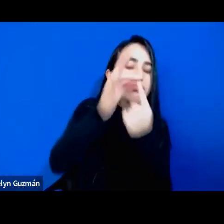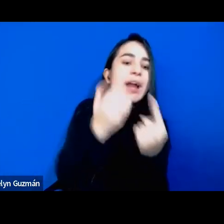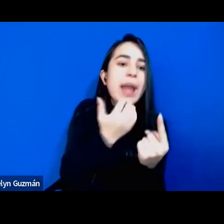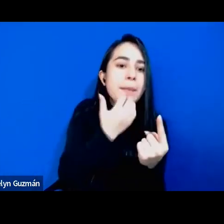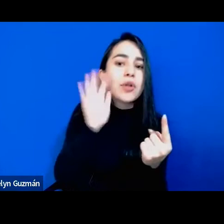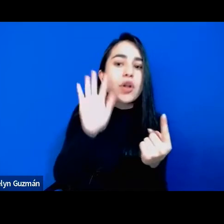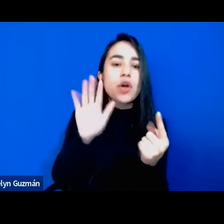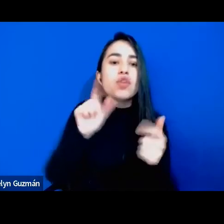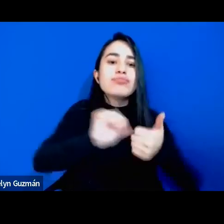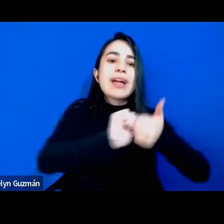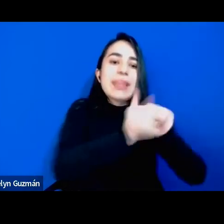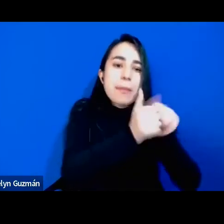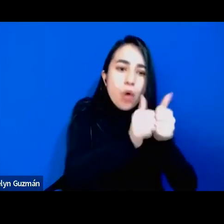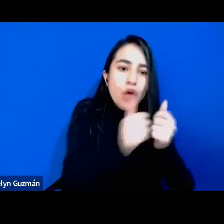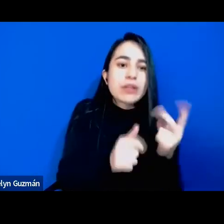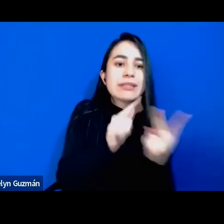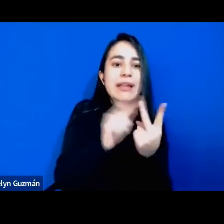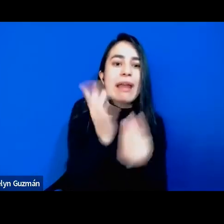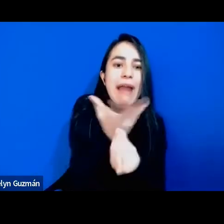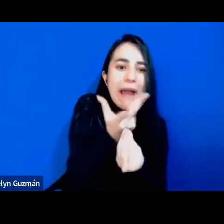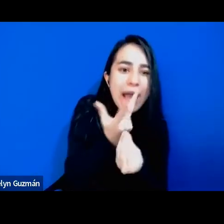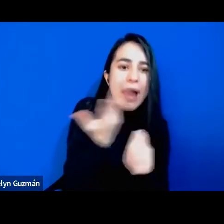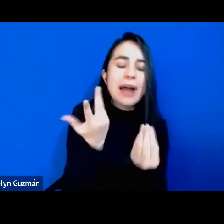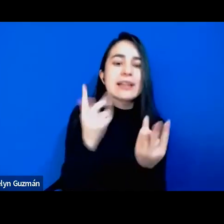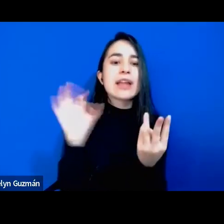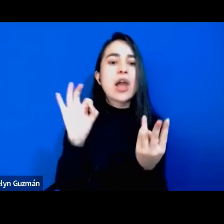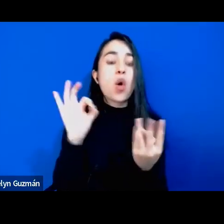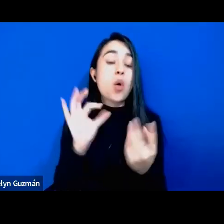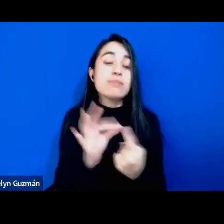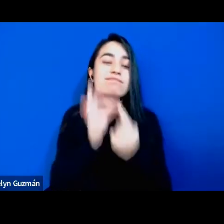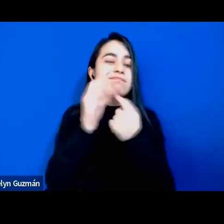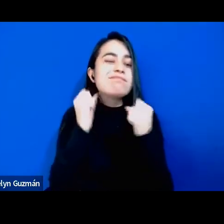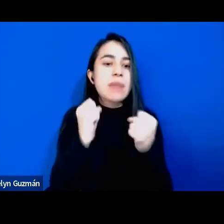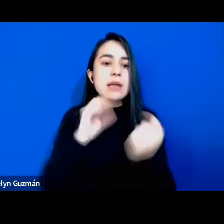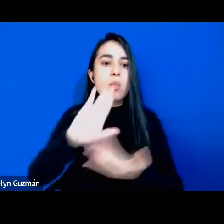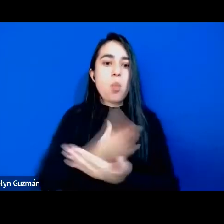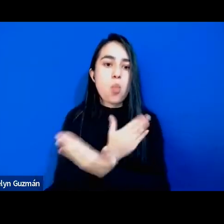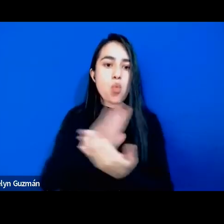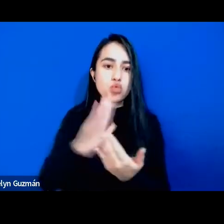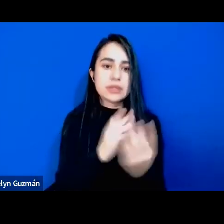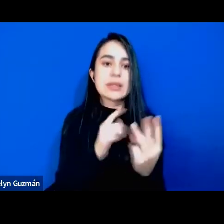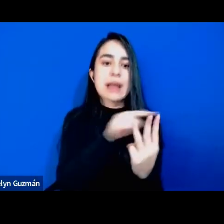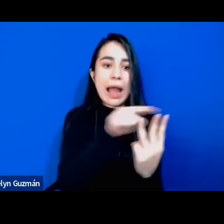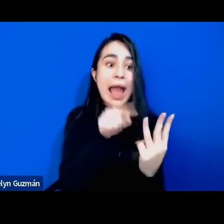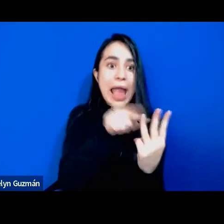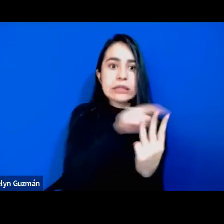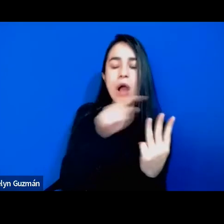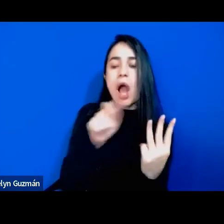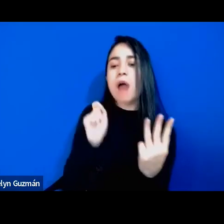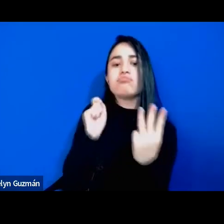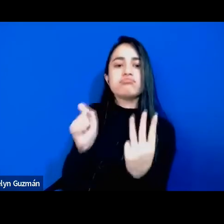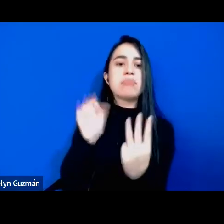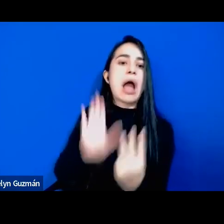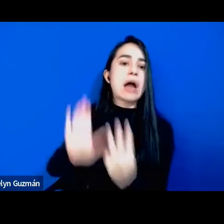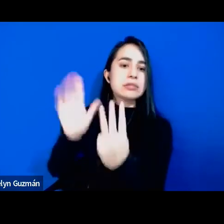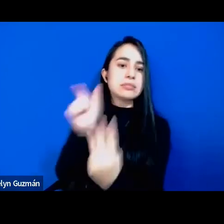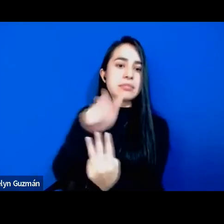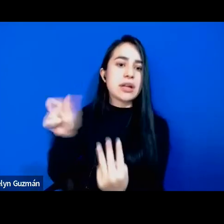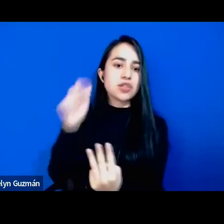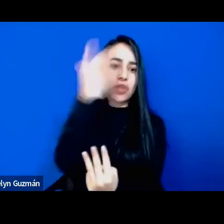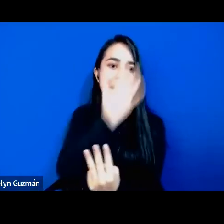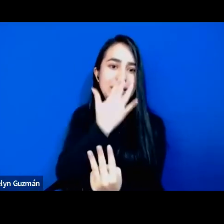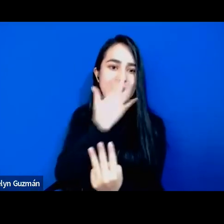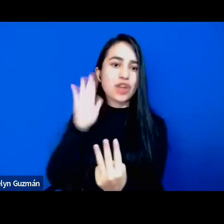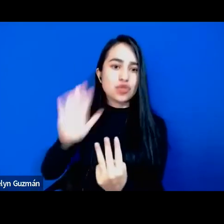desportes, las artes, especialmente la música que es una caracterización muy común también de los